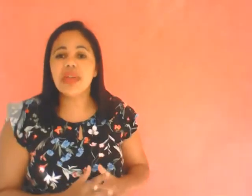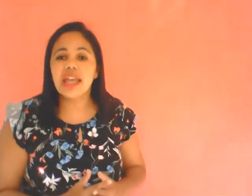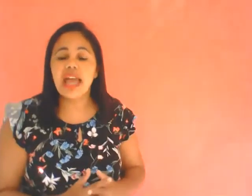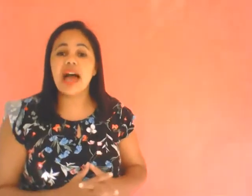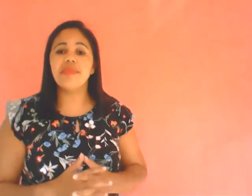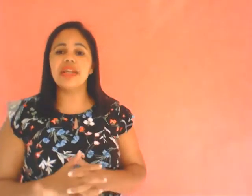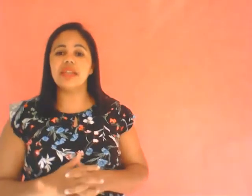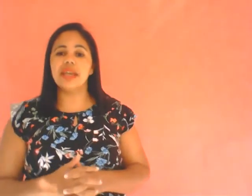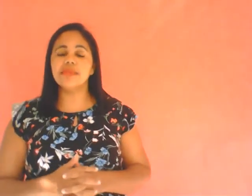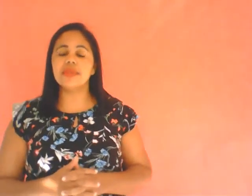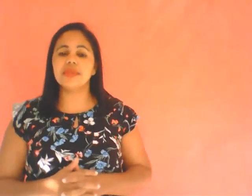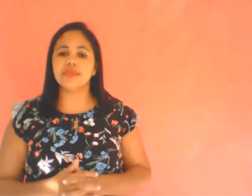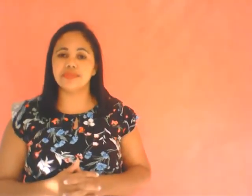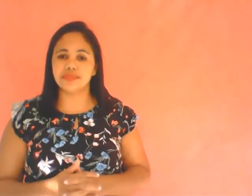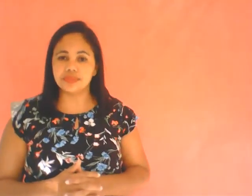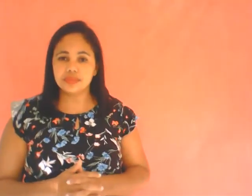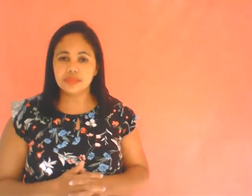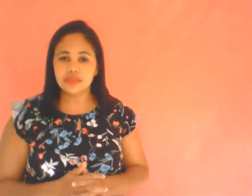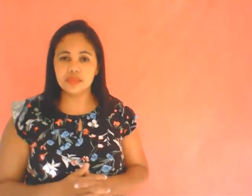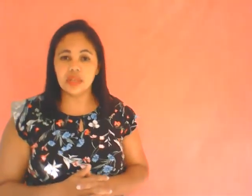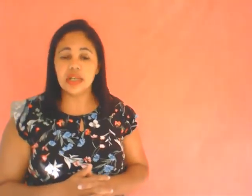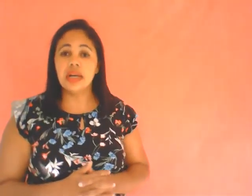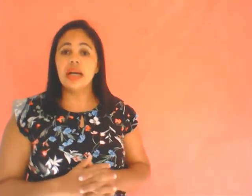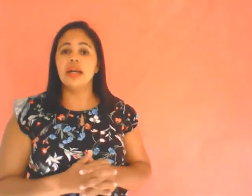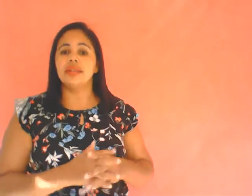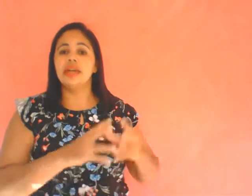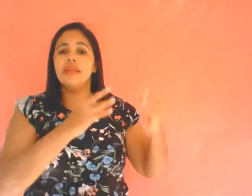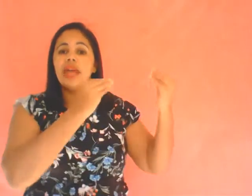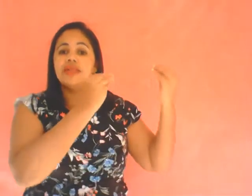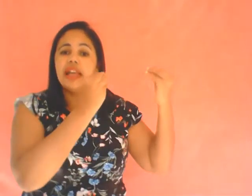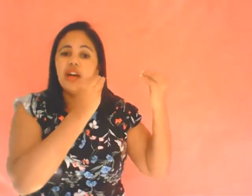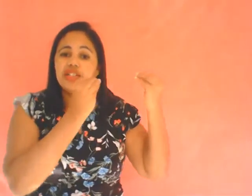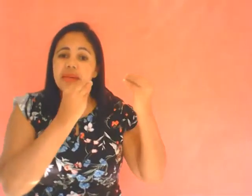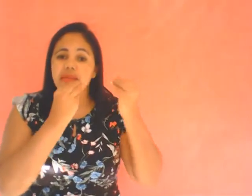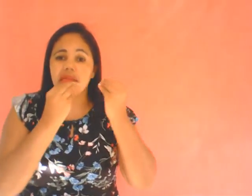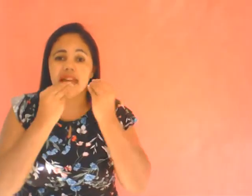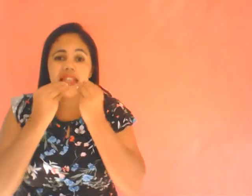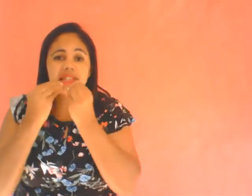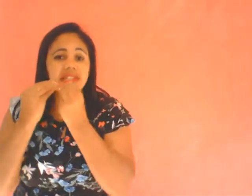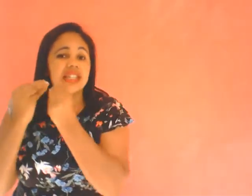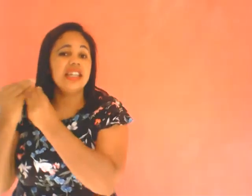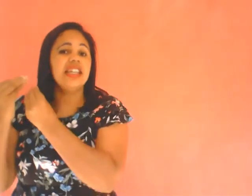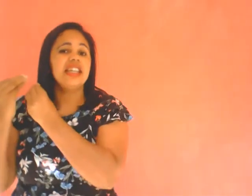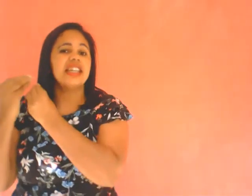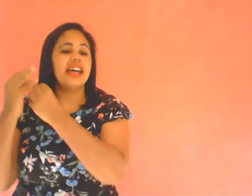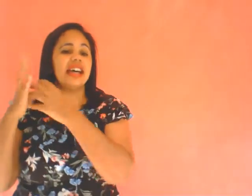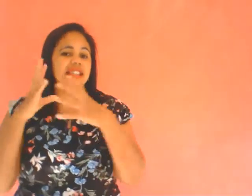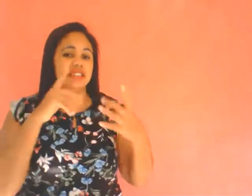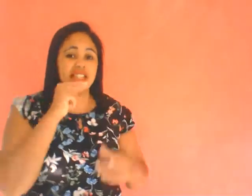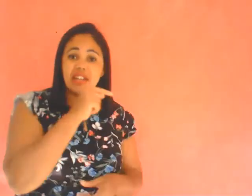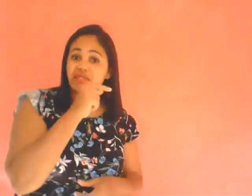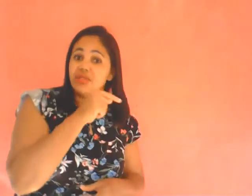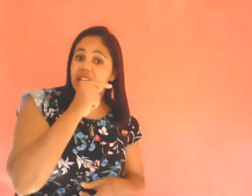aprendemos também o sinal de melancinha, dessa fruta aqui